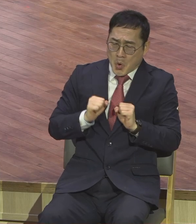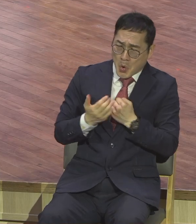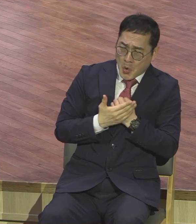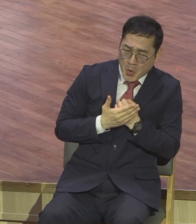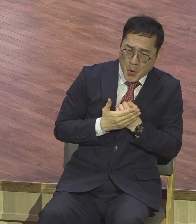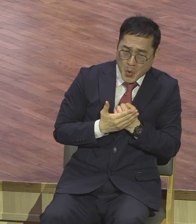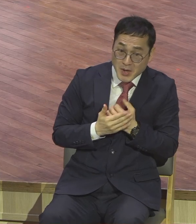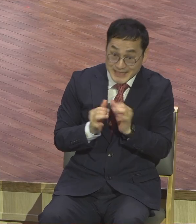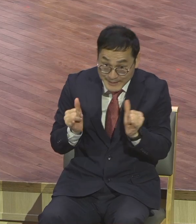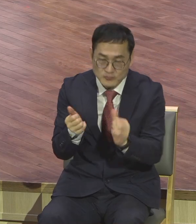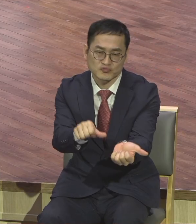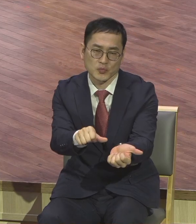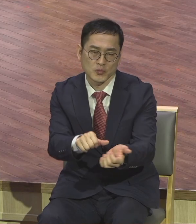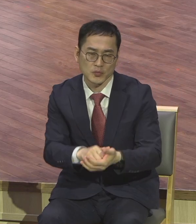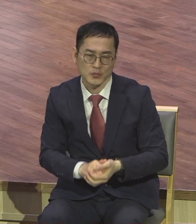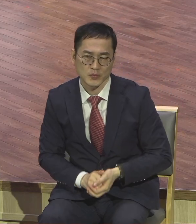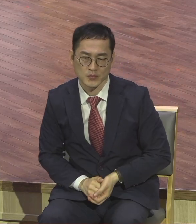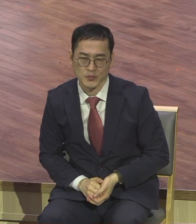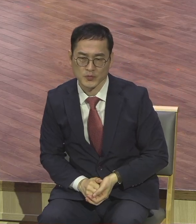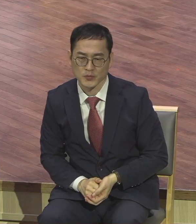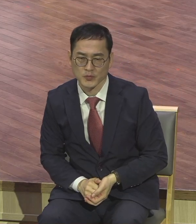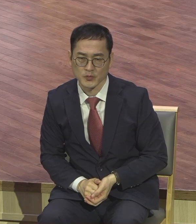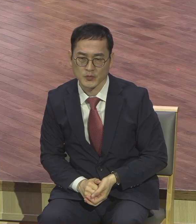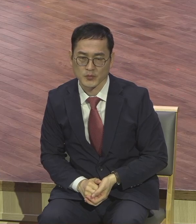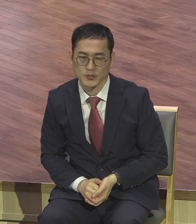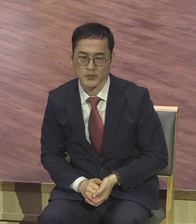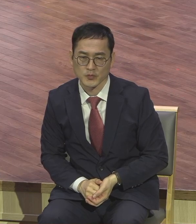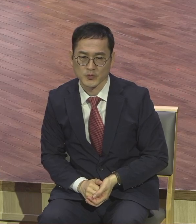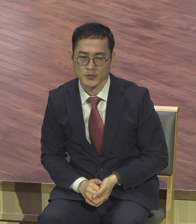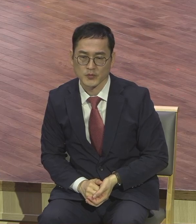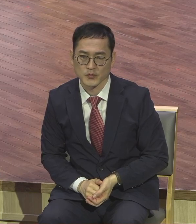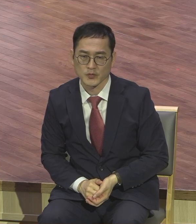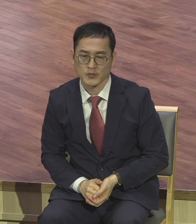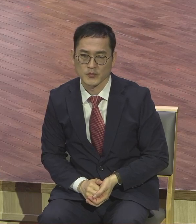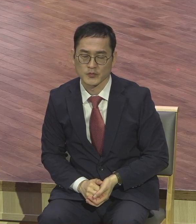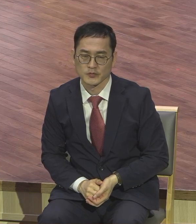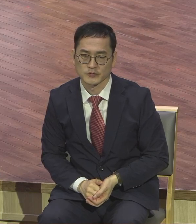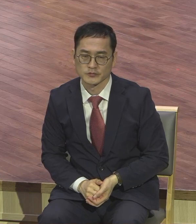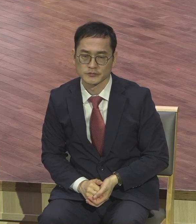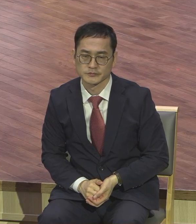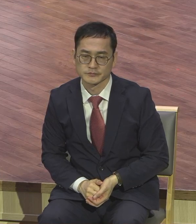계산법입니까? 하나님의 계산법은 달라요. 너희 생각과 내 생각은 다르다.